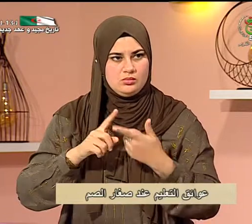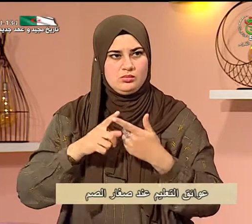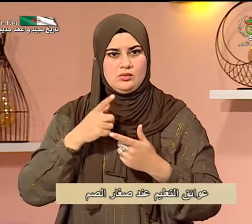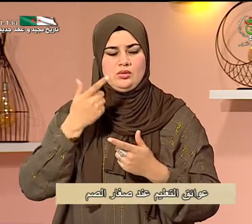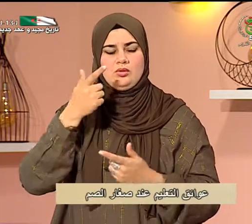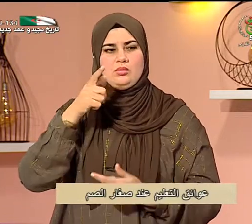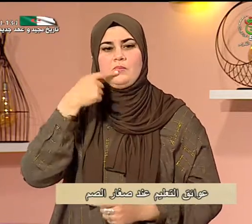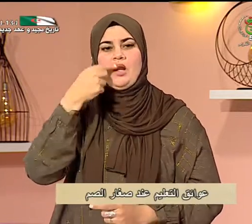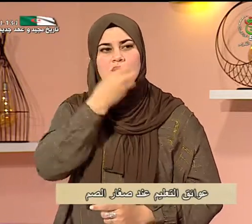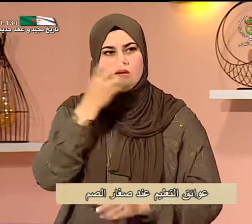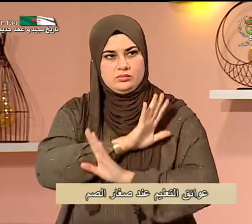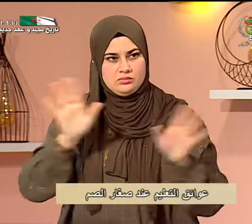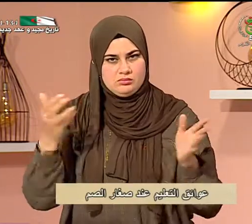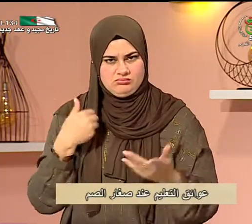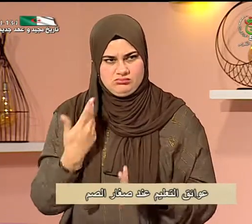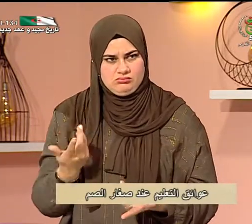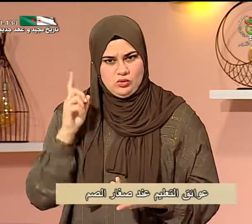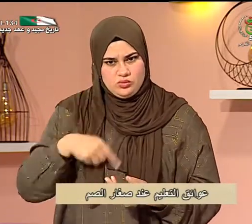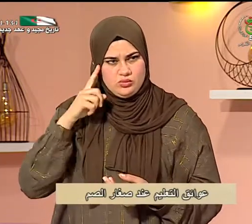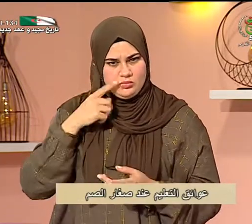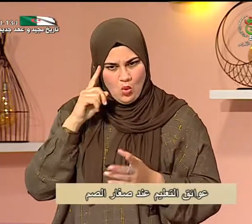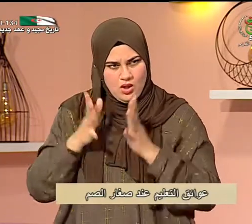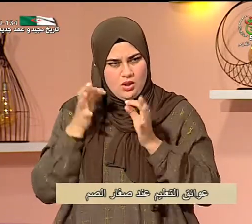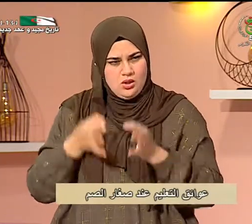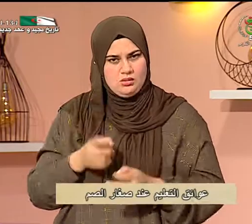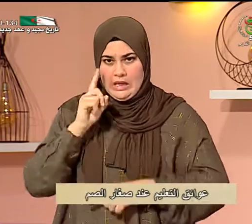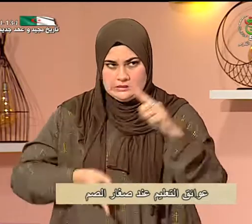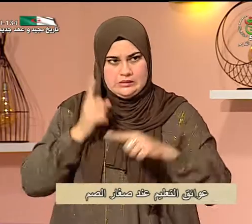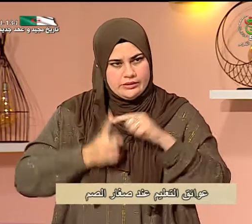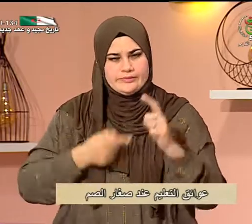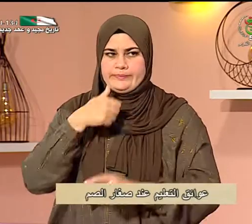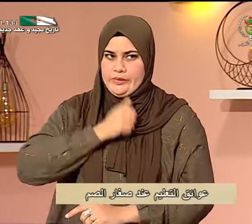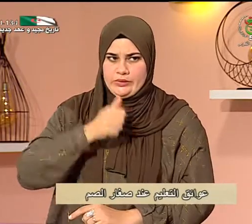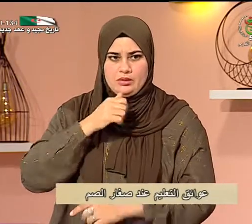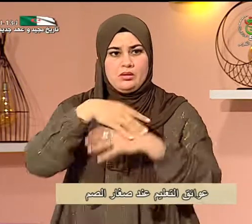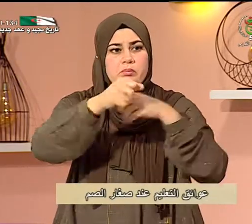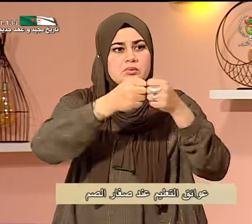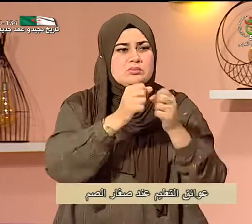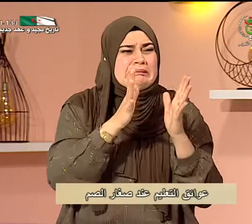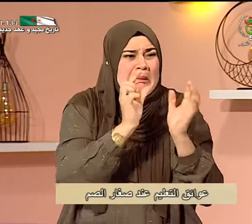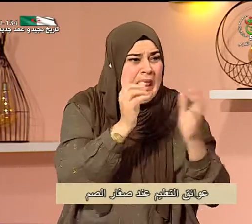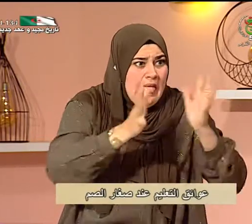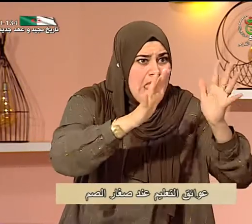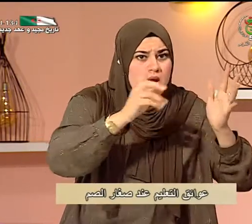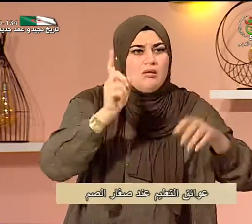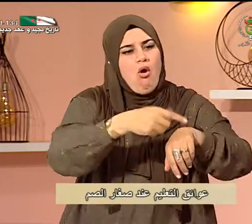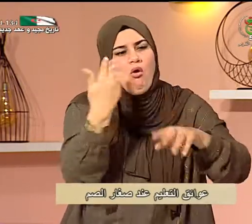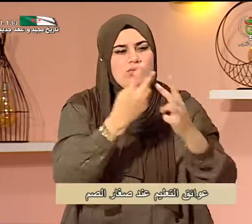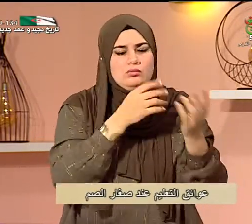مشكل السلبي الموجود فإنه يمنعونه من اللغة الإشارية يمنعونه من الكلام لأنه كلام